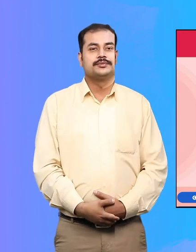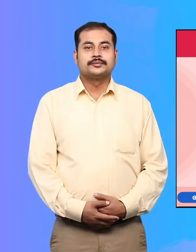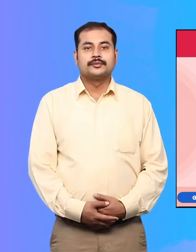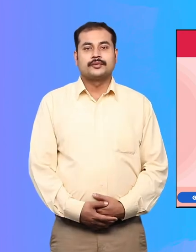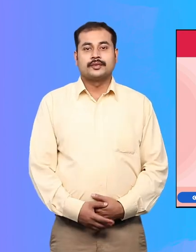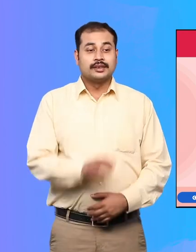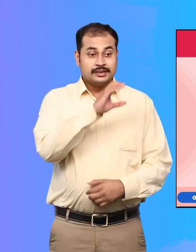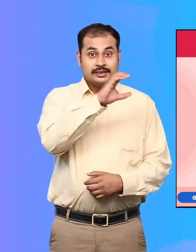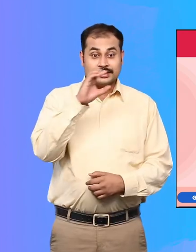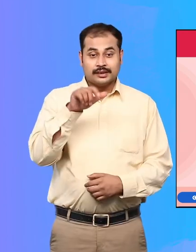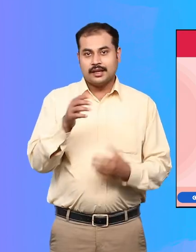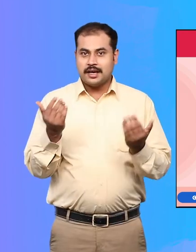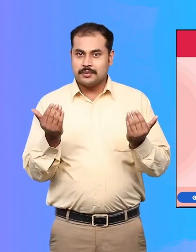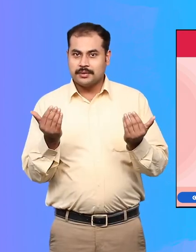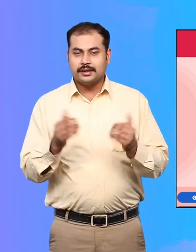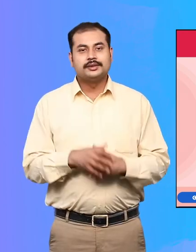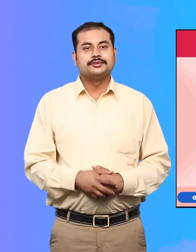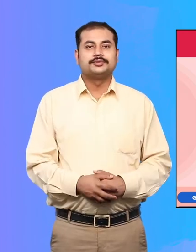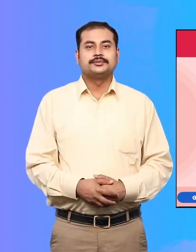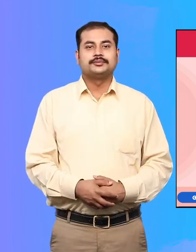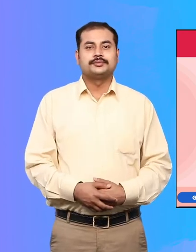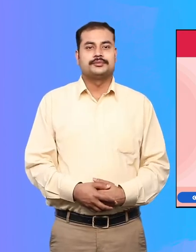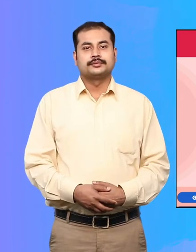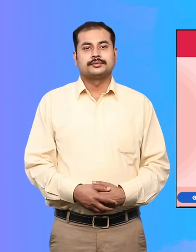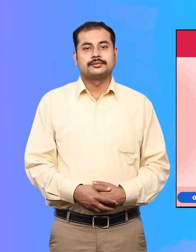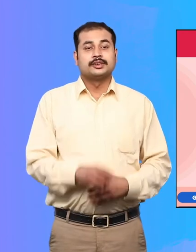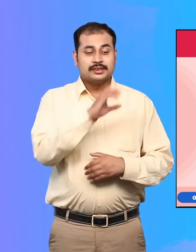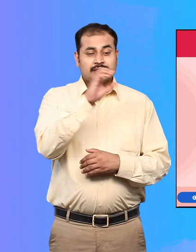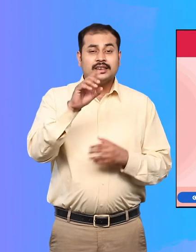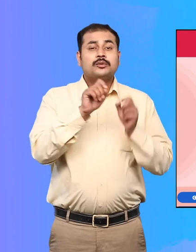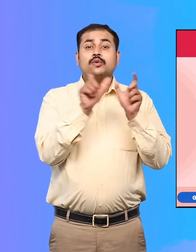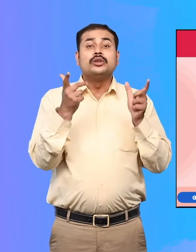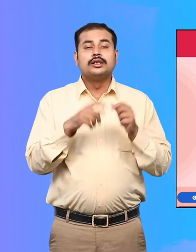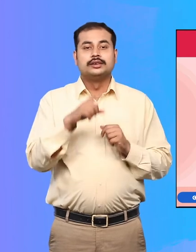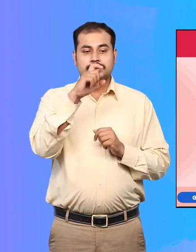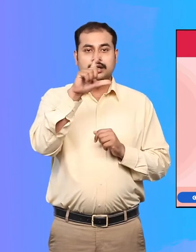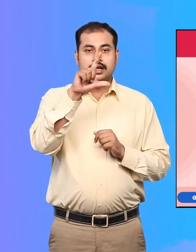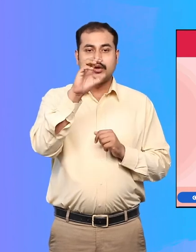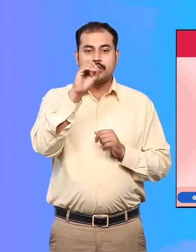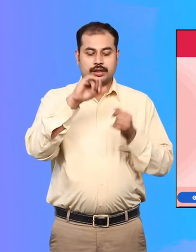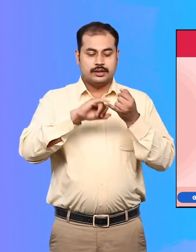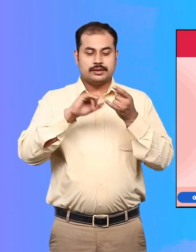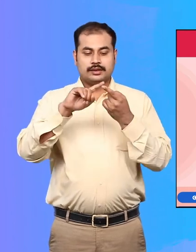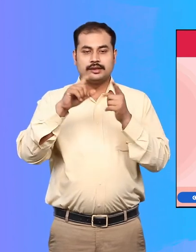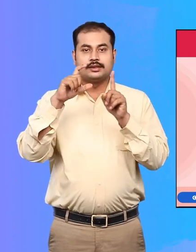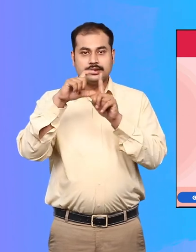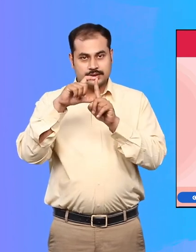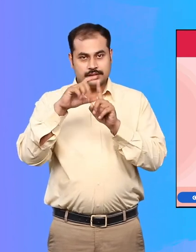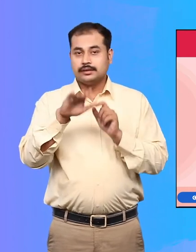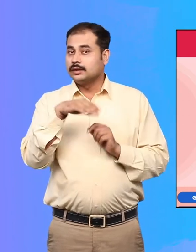Closed Captioning उपलब्ध Closed Captioning CC जिसे Subtitling